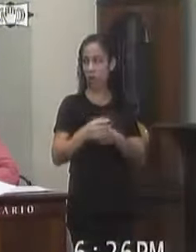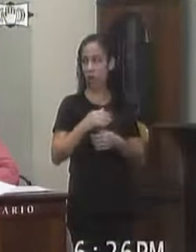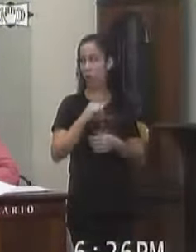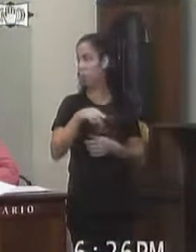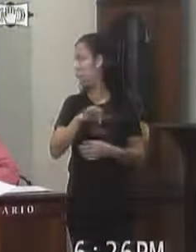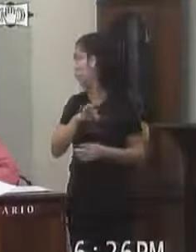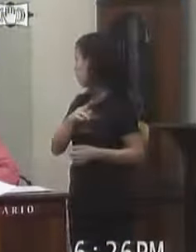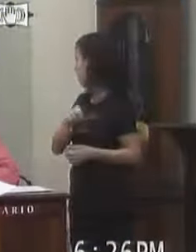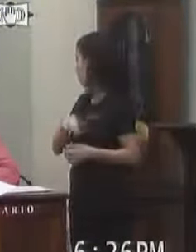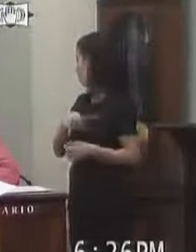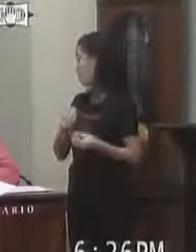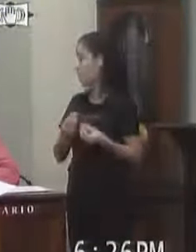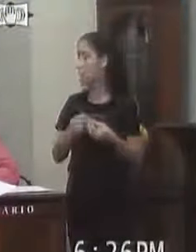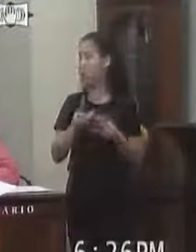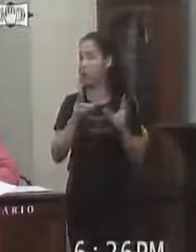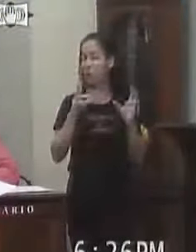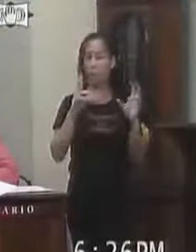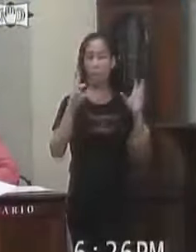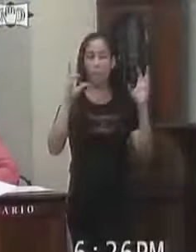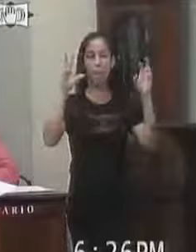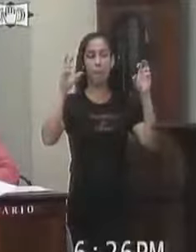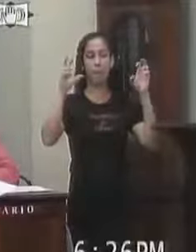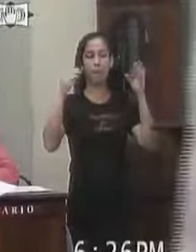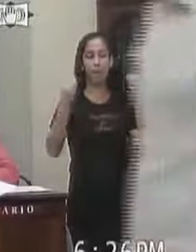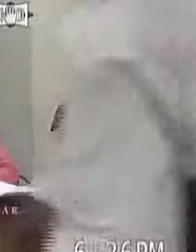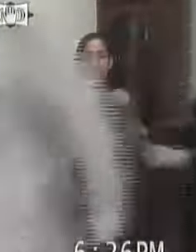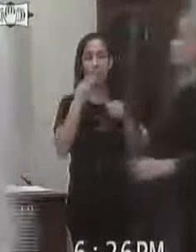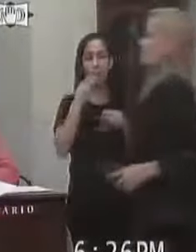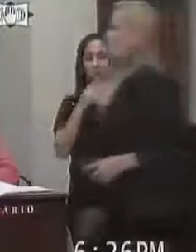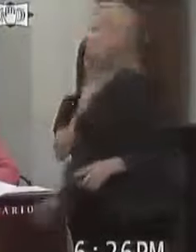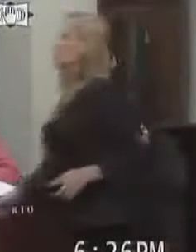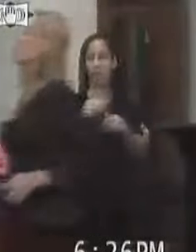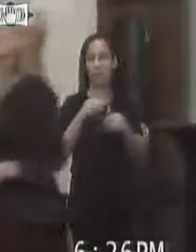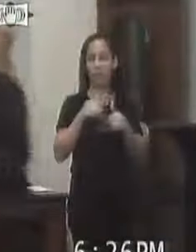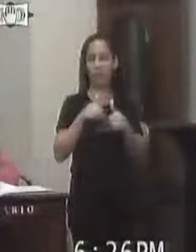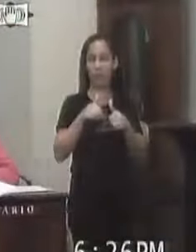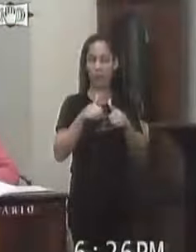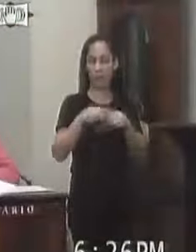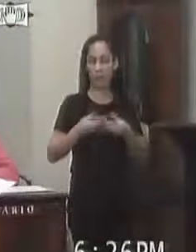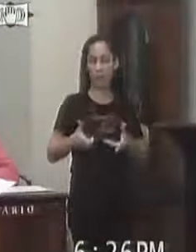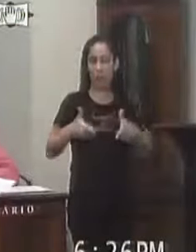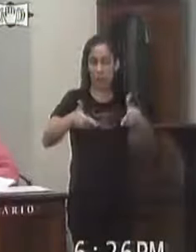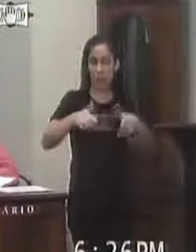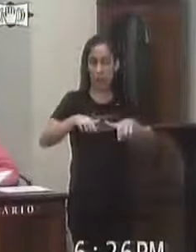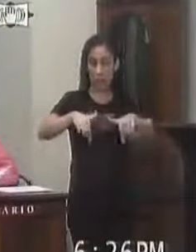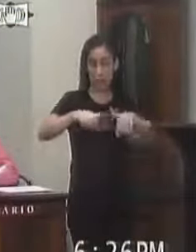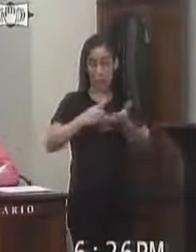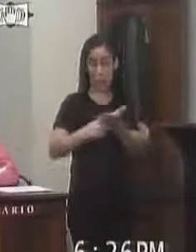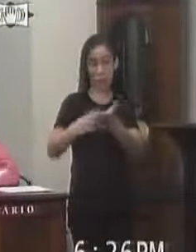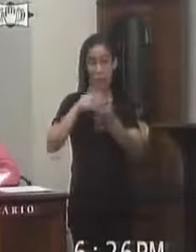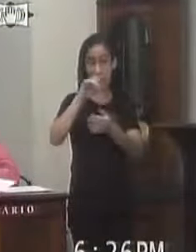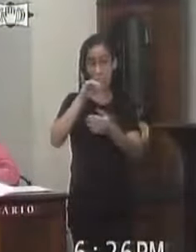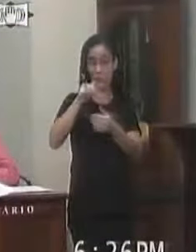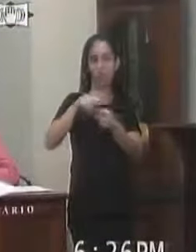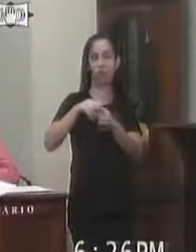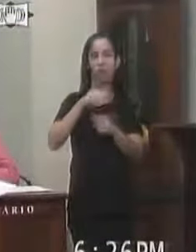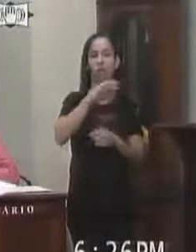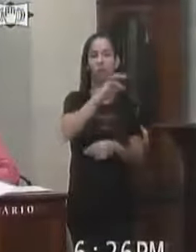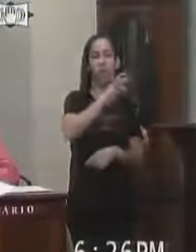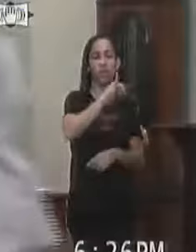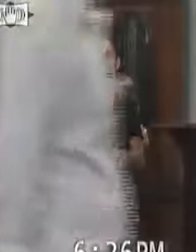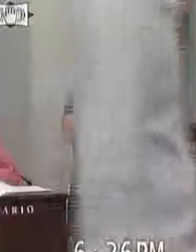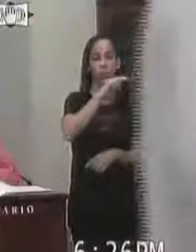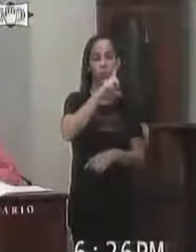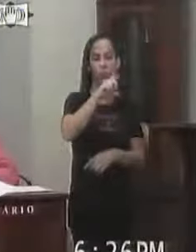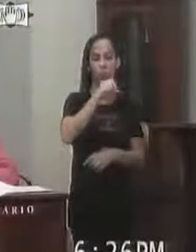Verifica-se A matéria Legislativa Sendo a proporção Destinada A concessão De título Norífico De Benemérico Municipal Quanto a iniciativa De competência Privativa Do